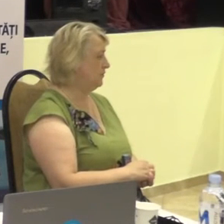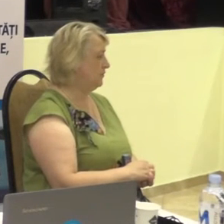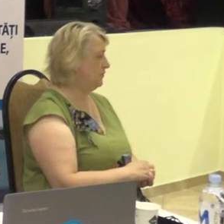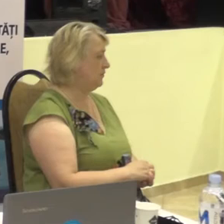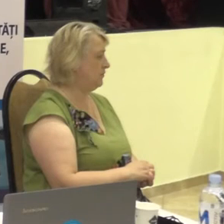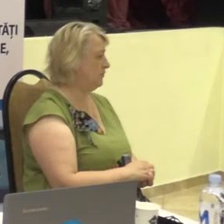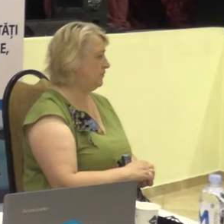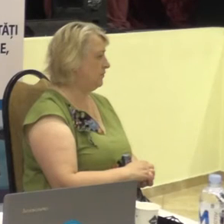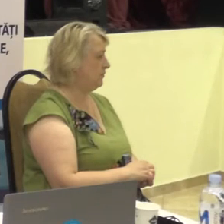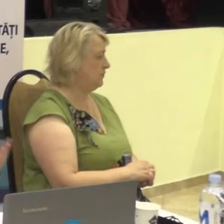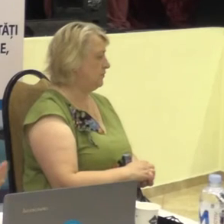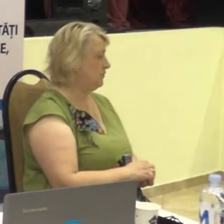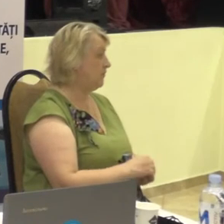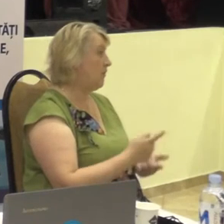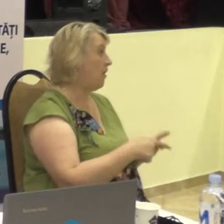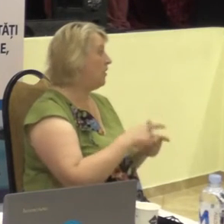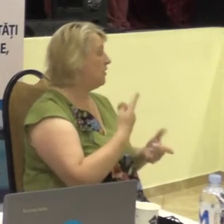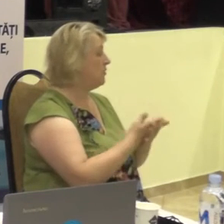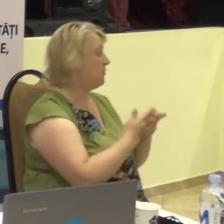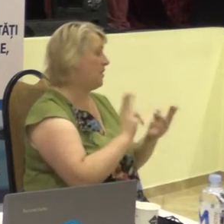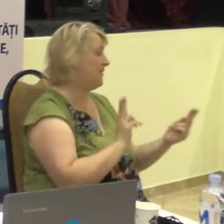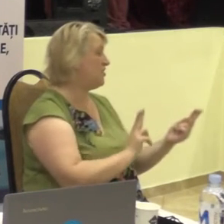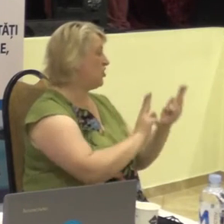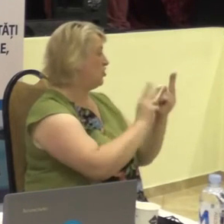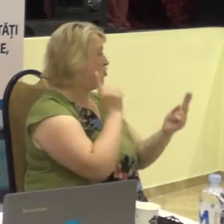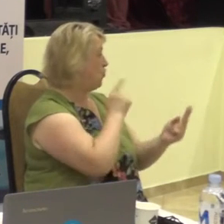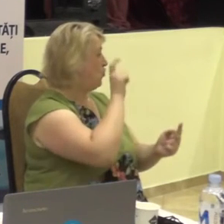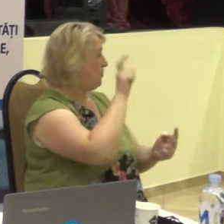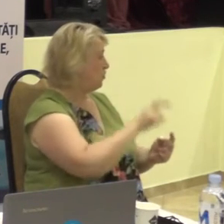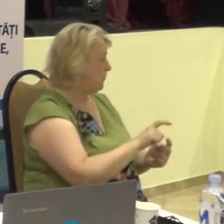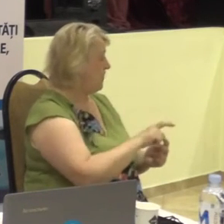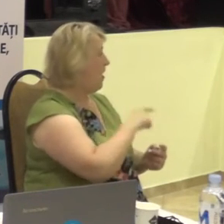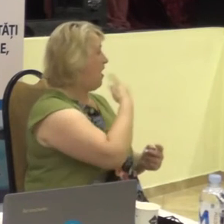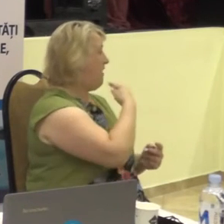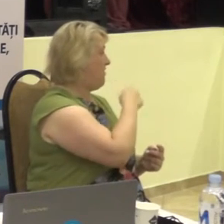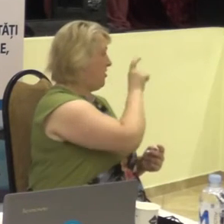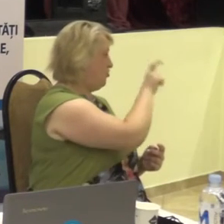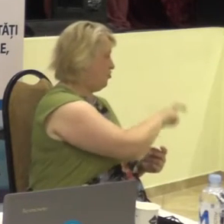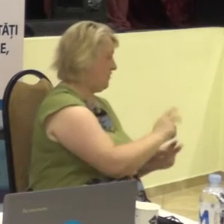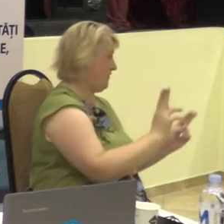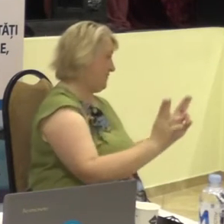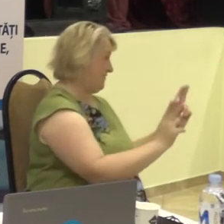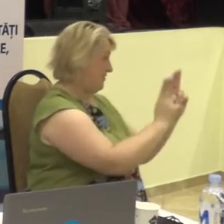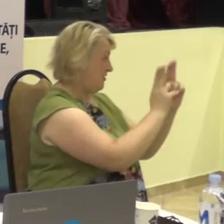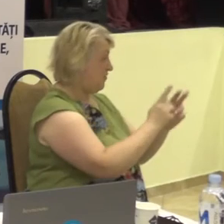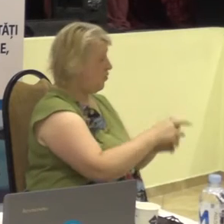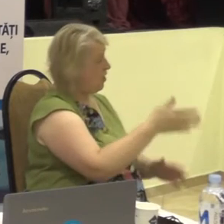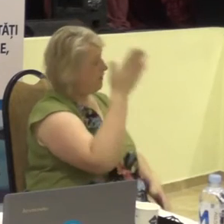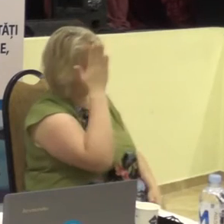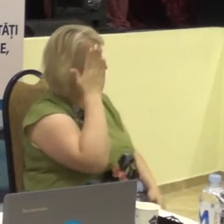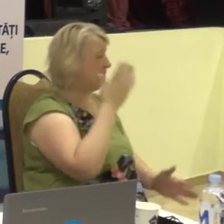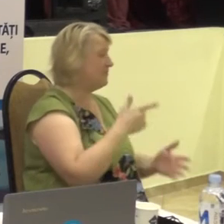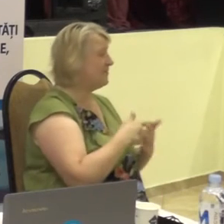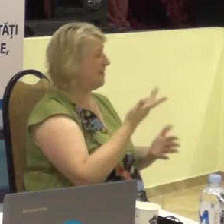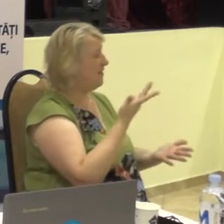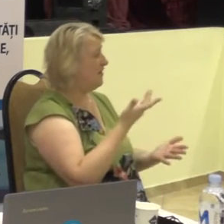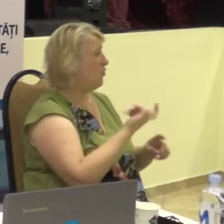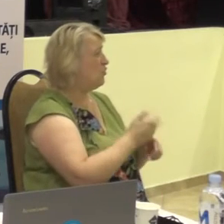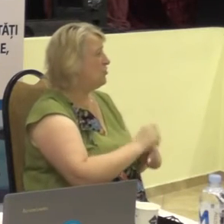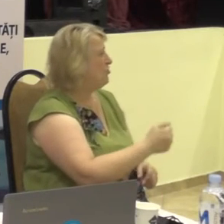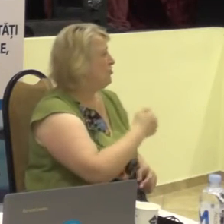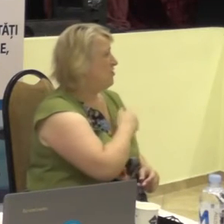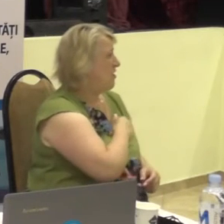Ori se întâlnește o persoană cu deficiență de aruz cu un vorbitor și el îi spune, Doamne, ce-mi pare rău că